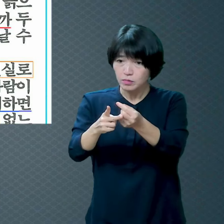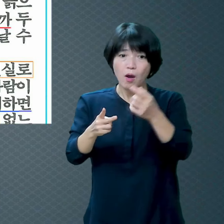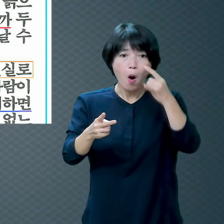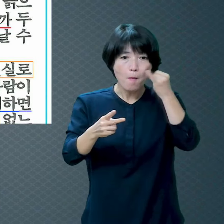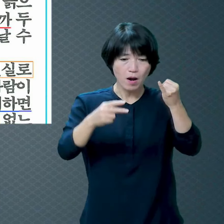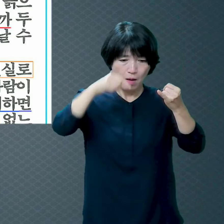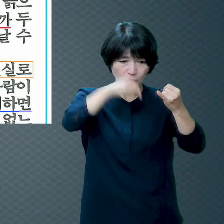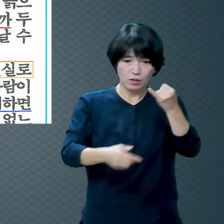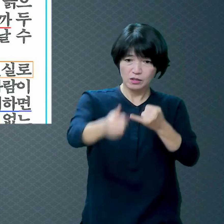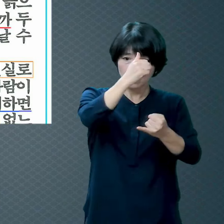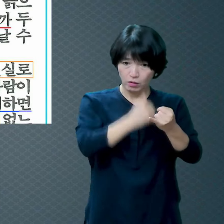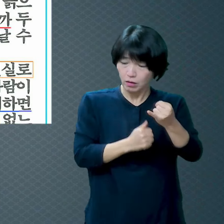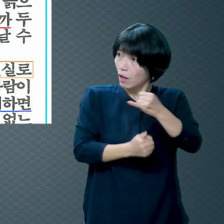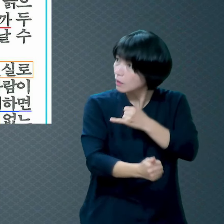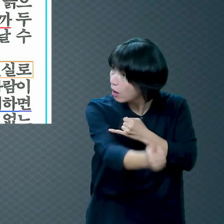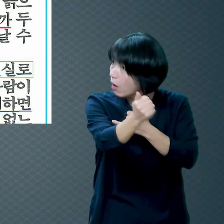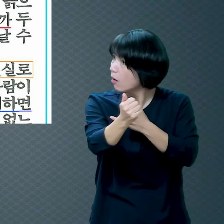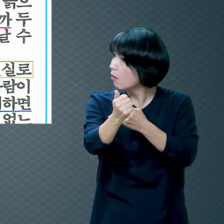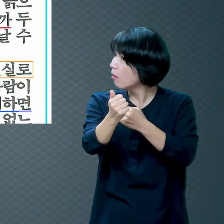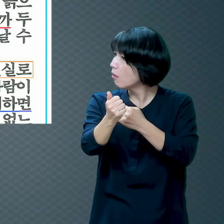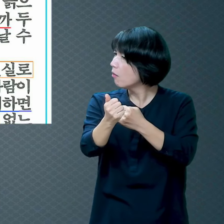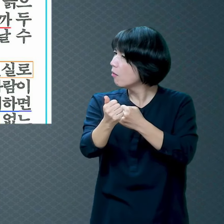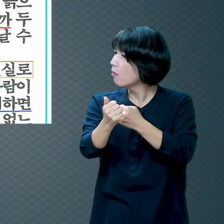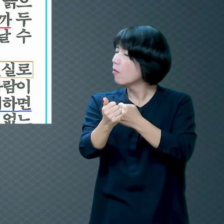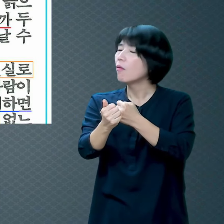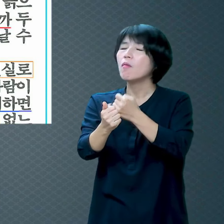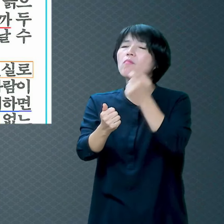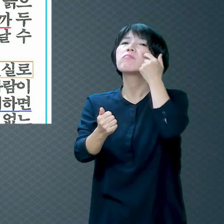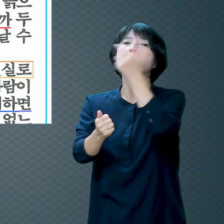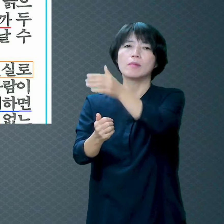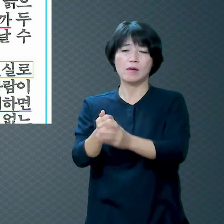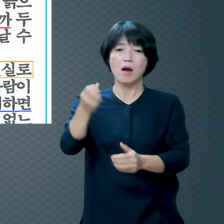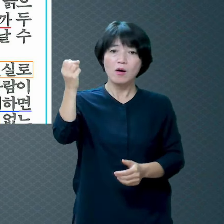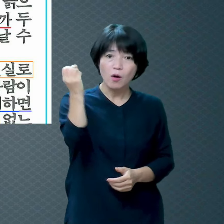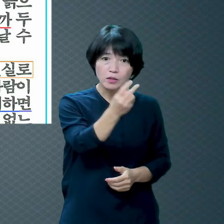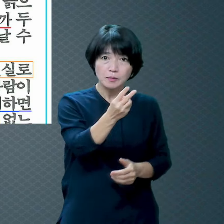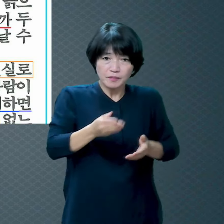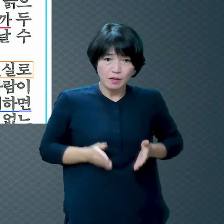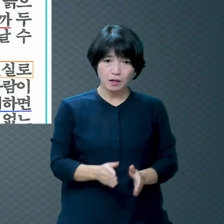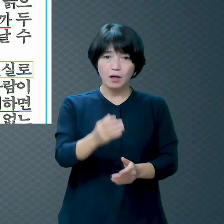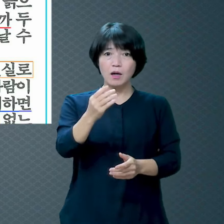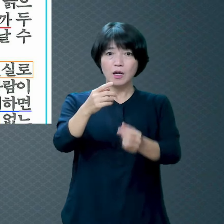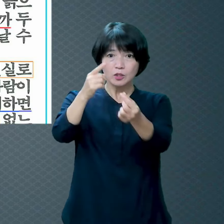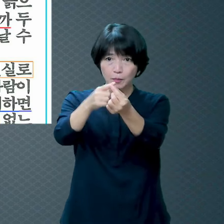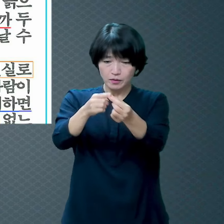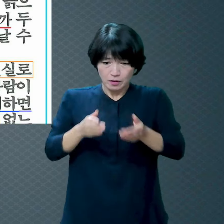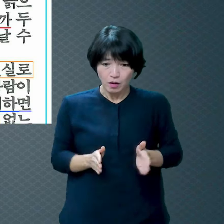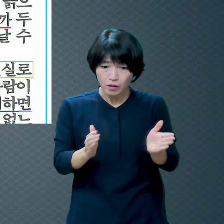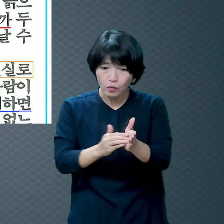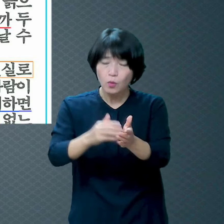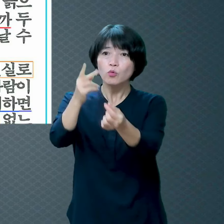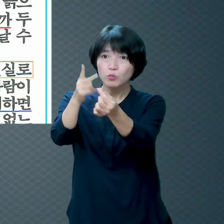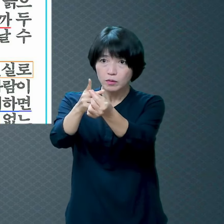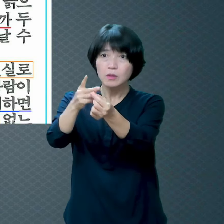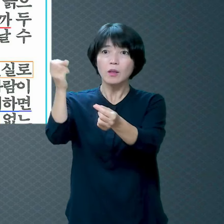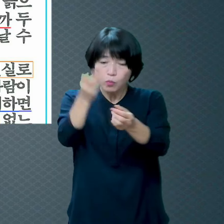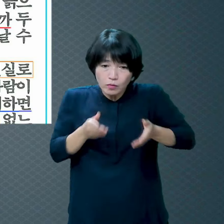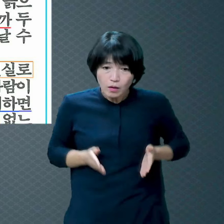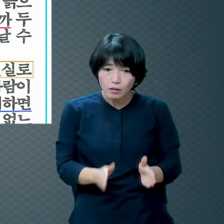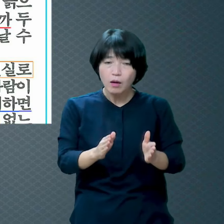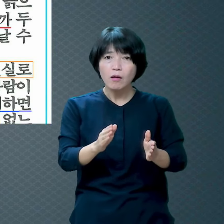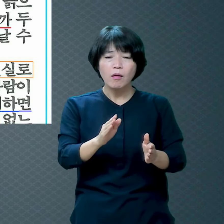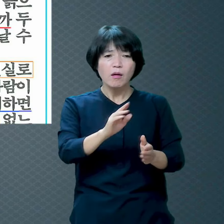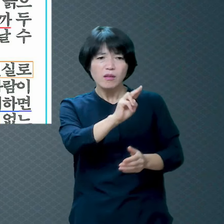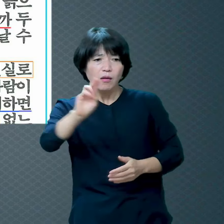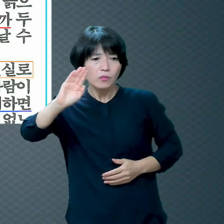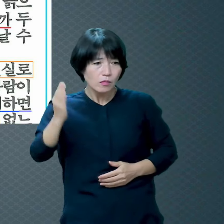거듭이라고 하는 건 반복하는 거니까 두 번을 말하는데 두 번 태어나야 된다 그러니까 내가 이렇게